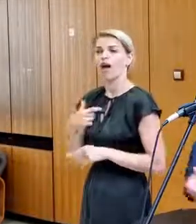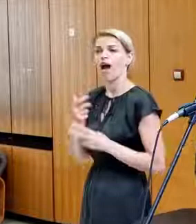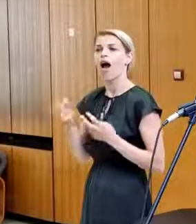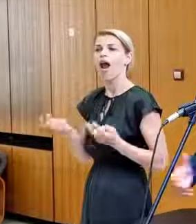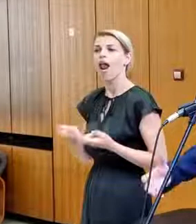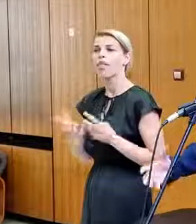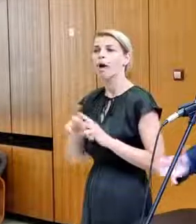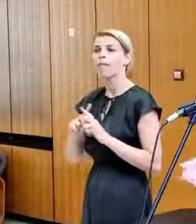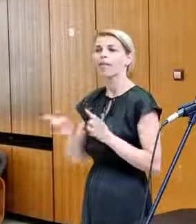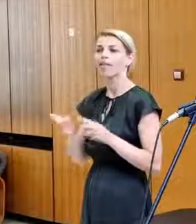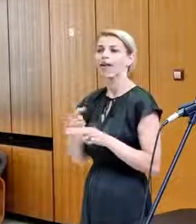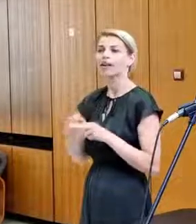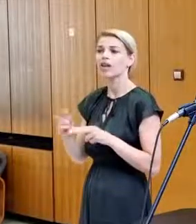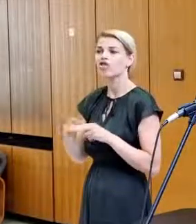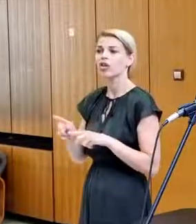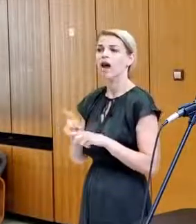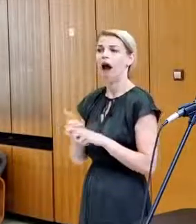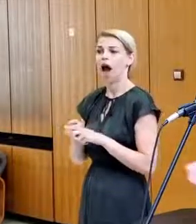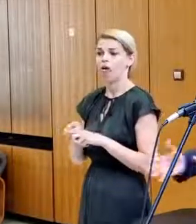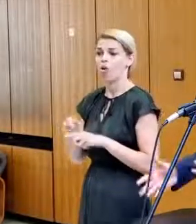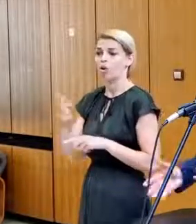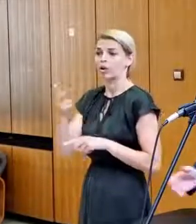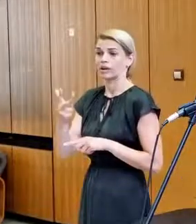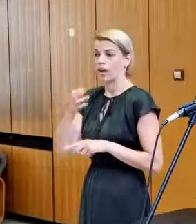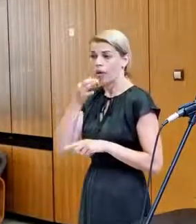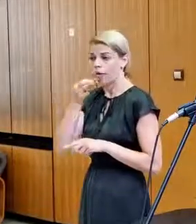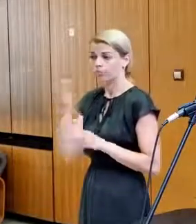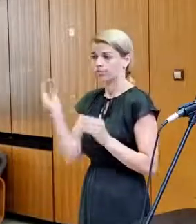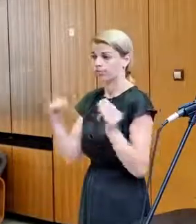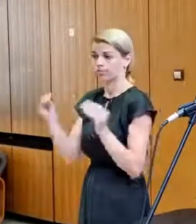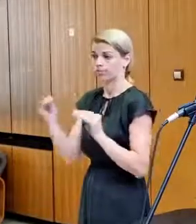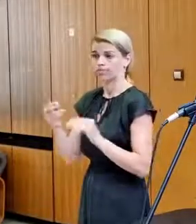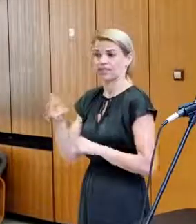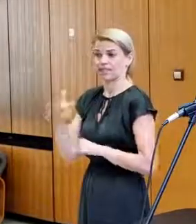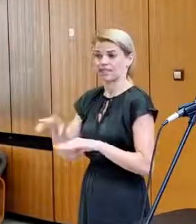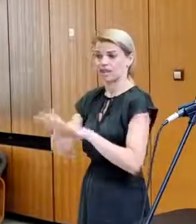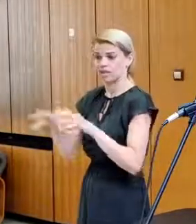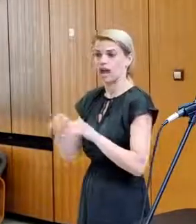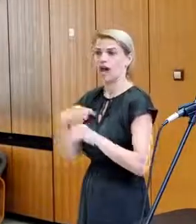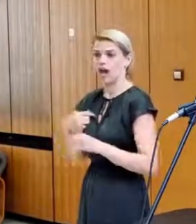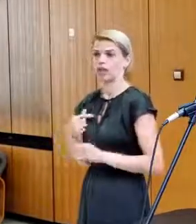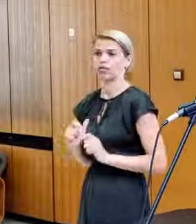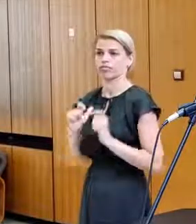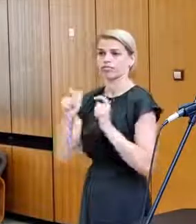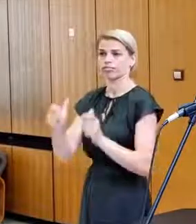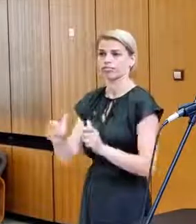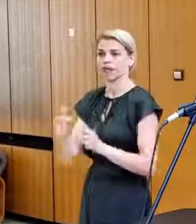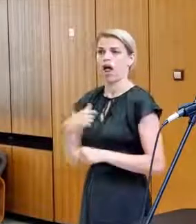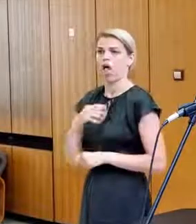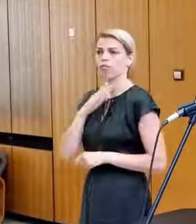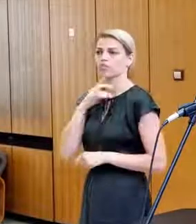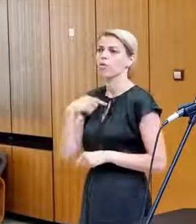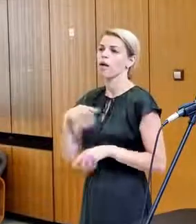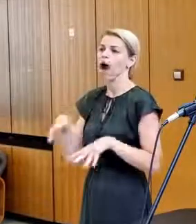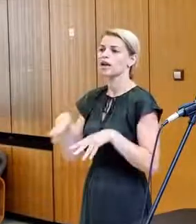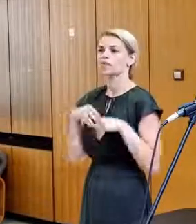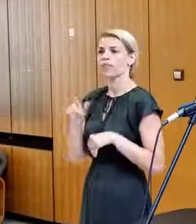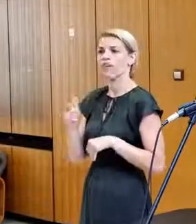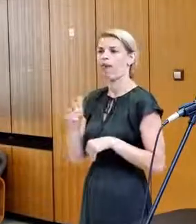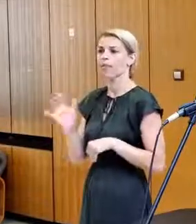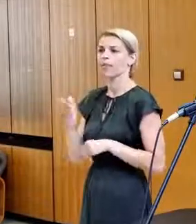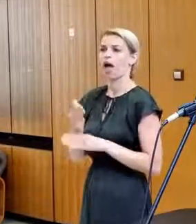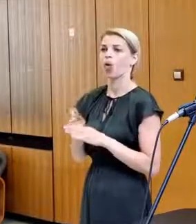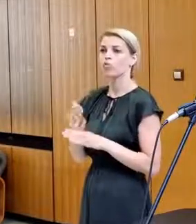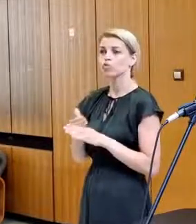riešenie, sa spojavia v acere krajiny, aby sa vyskladalo 30 kúsov, aby sa mi 30 kúsov mohli poslať. Ale ja nemôžem ísť do polohy, že budem akceptovať 12 alebo 15 kúsov